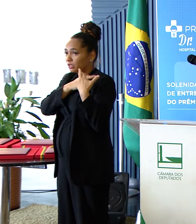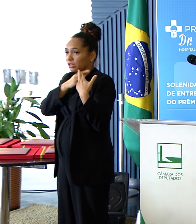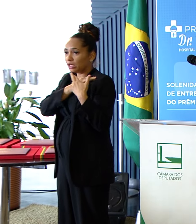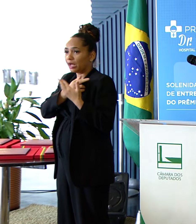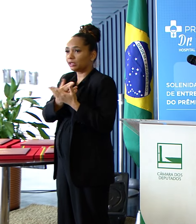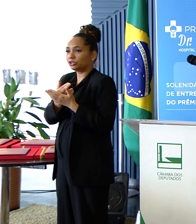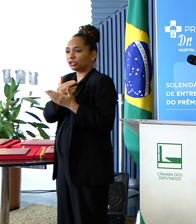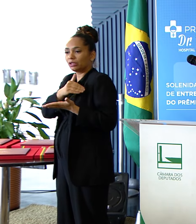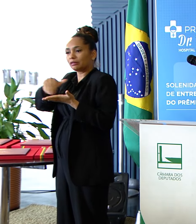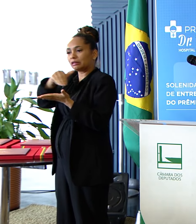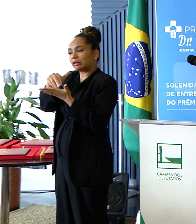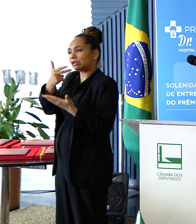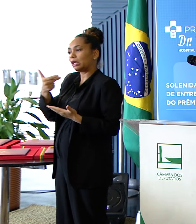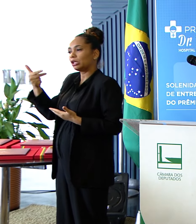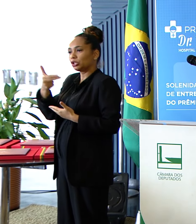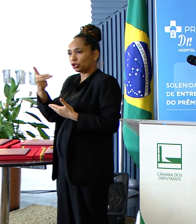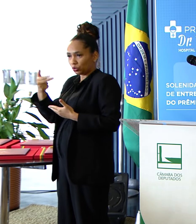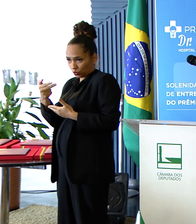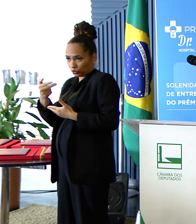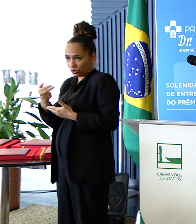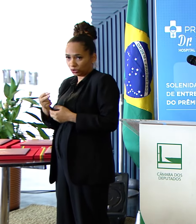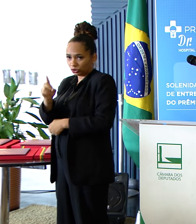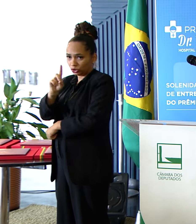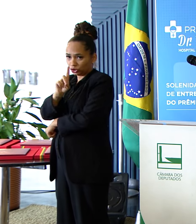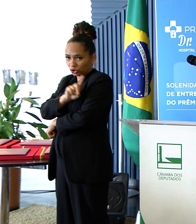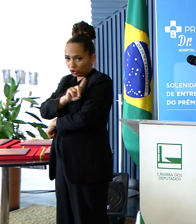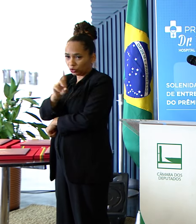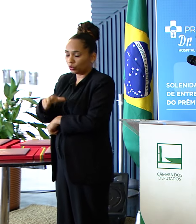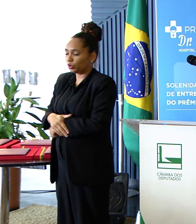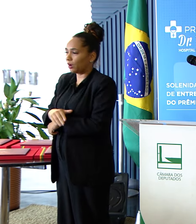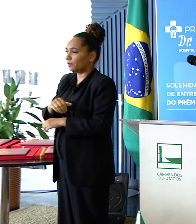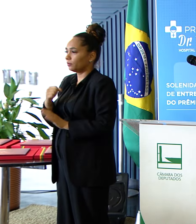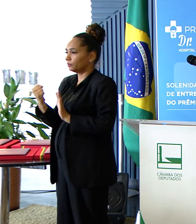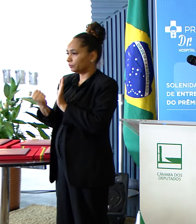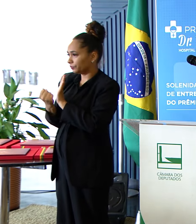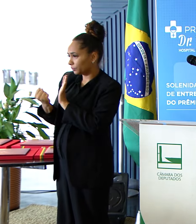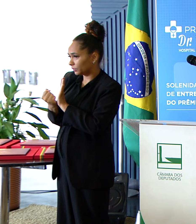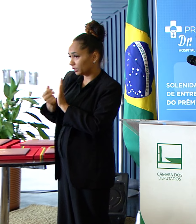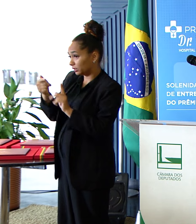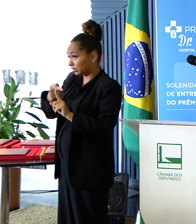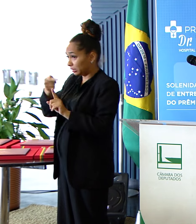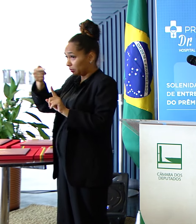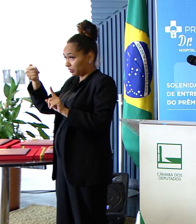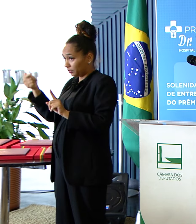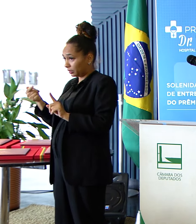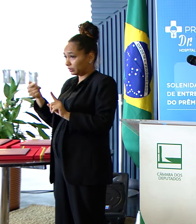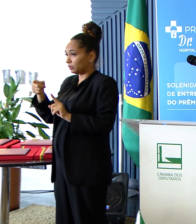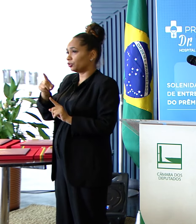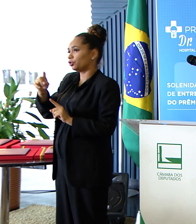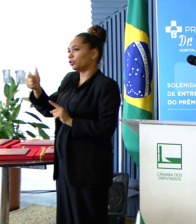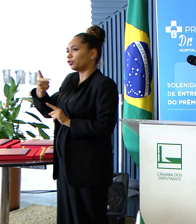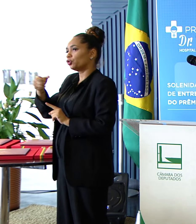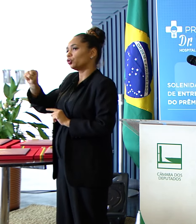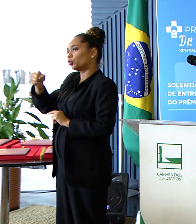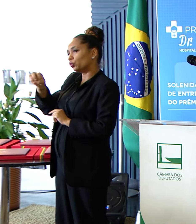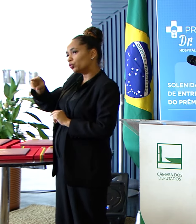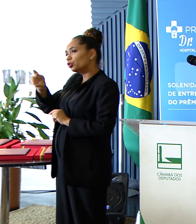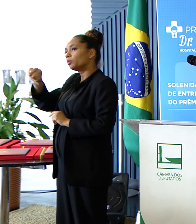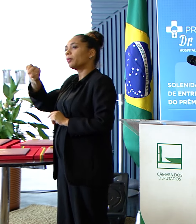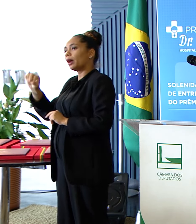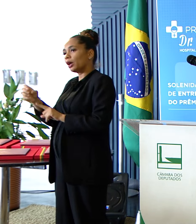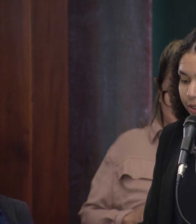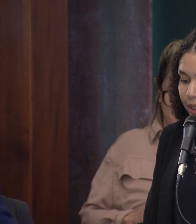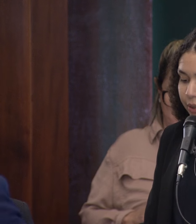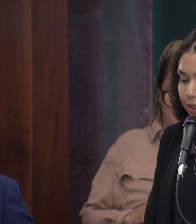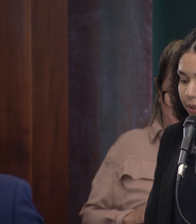da 2ª Secretaria da Mesa Diretora. Registramos que, na semana passada, no dia 28 de maio, comemoramos